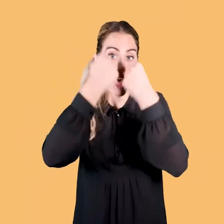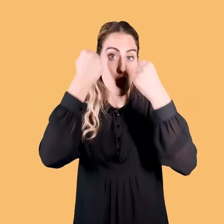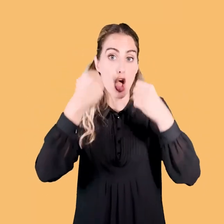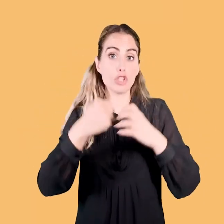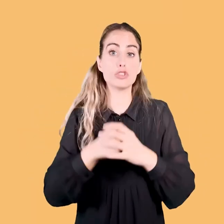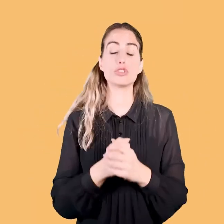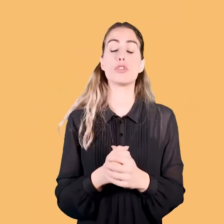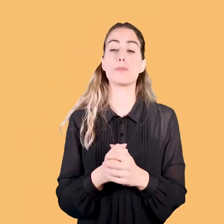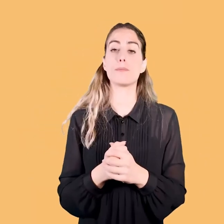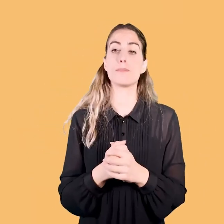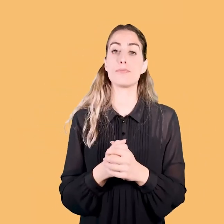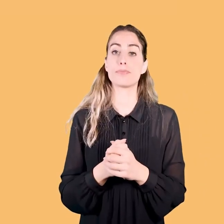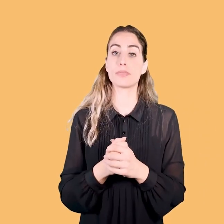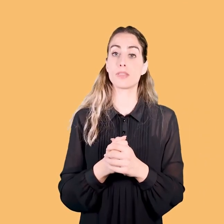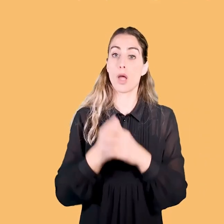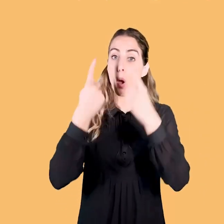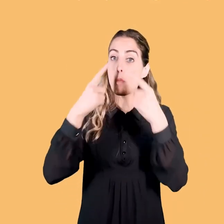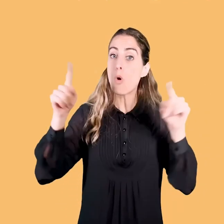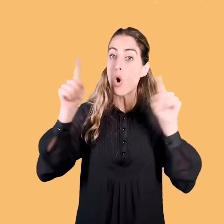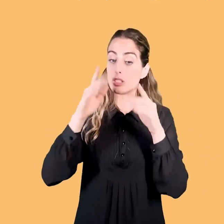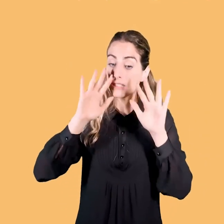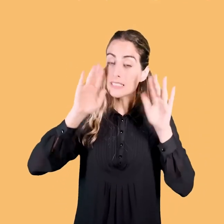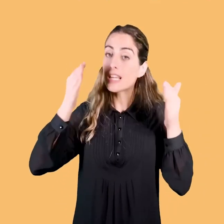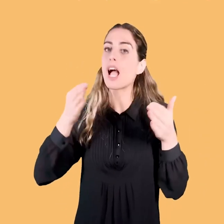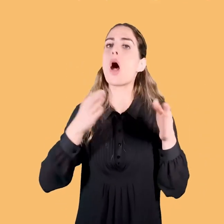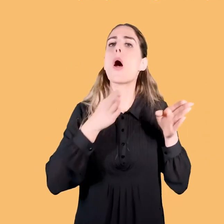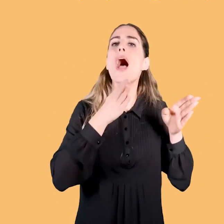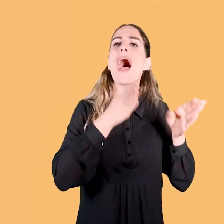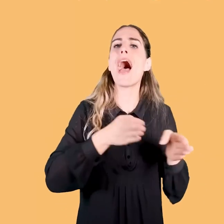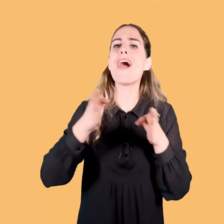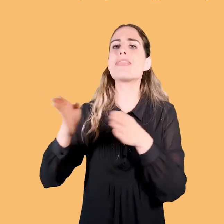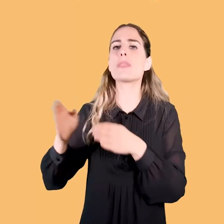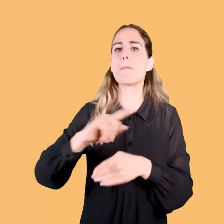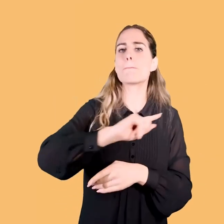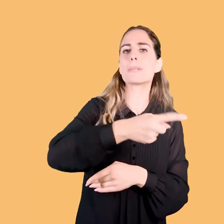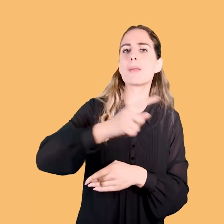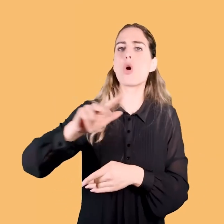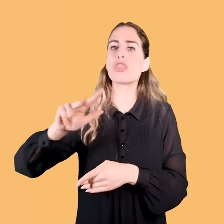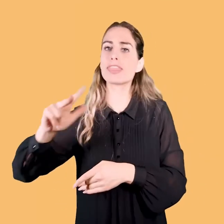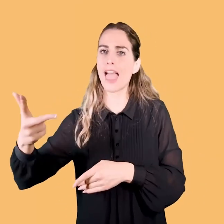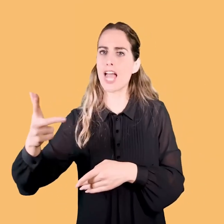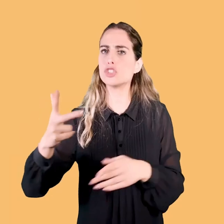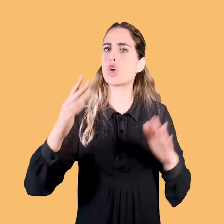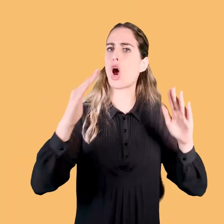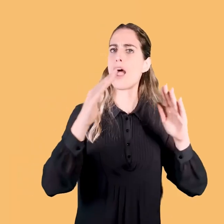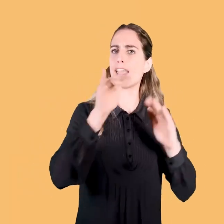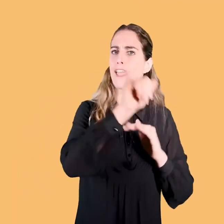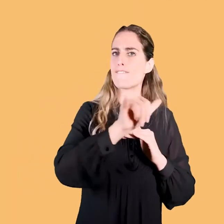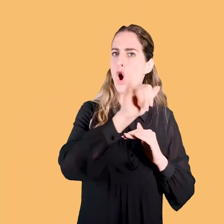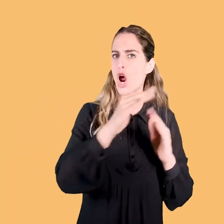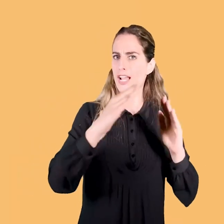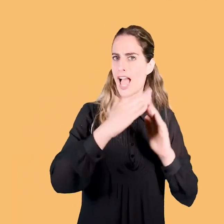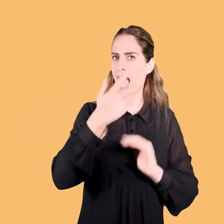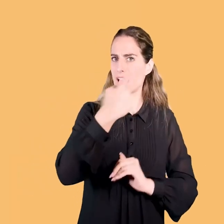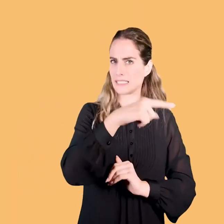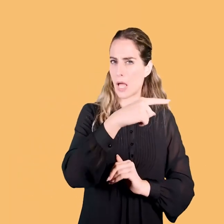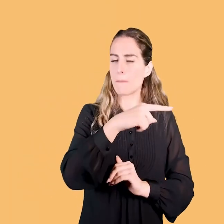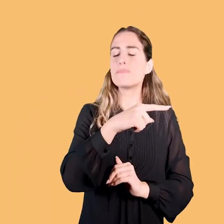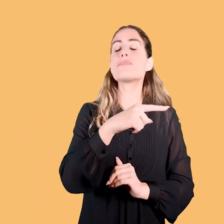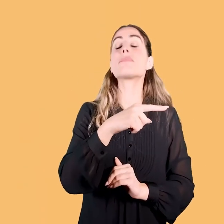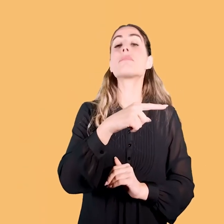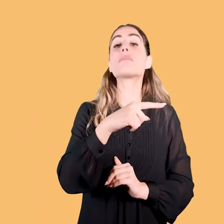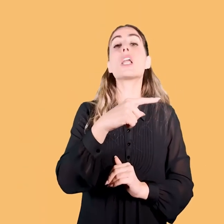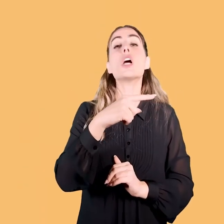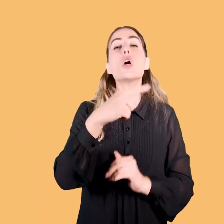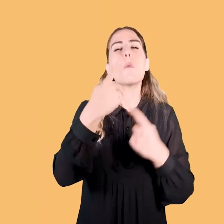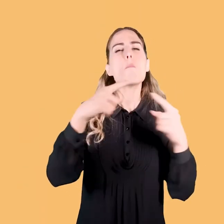Le musiche, le musiche sono, per quanto riguarda il primo e terzo atto, cioè la casa di Yvonne, sono suoni, sono